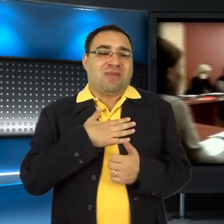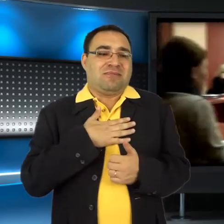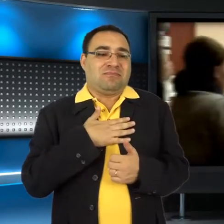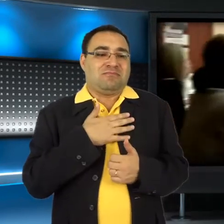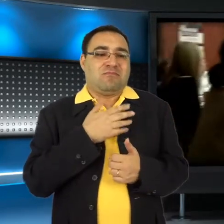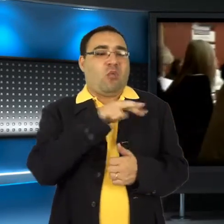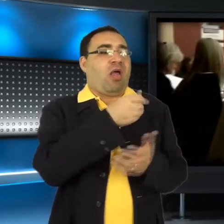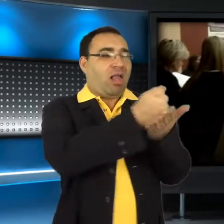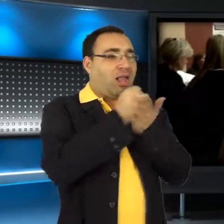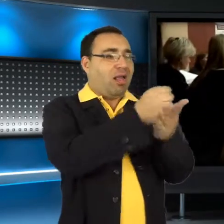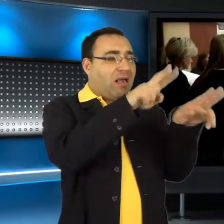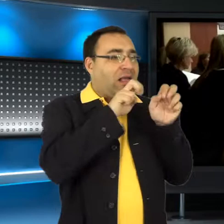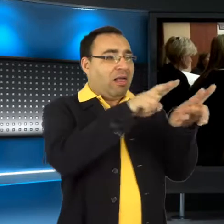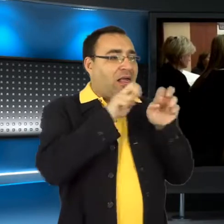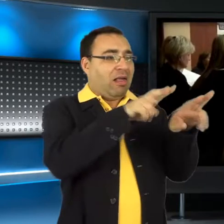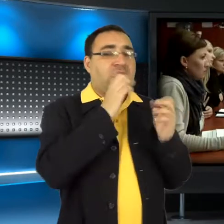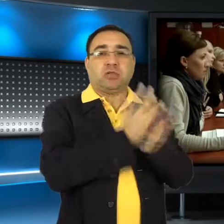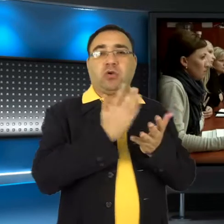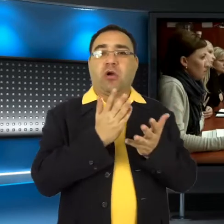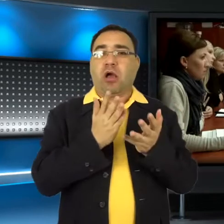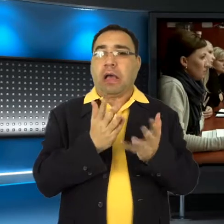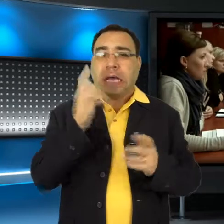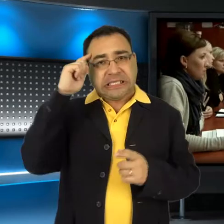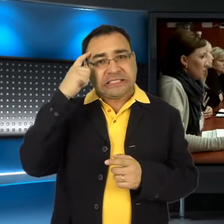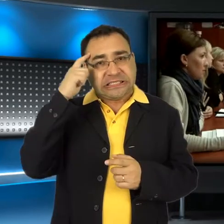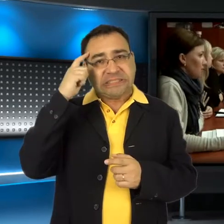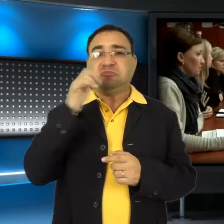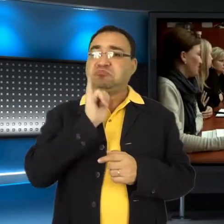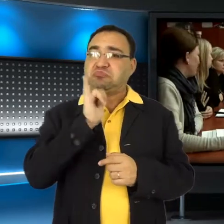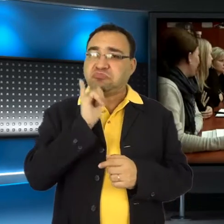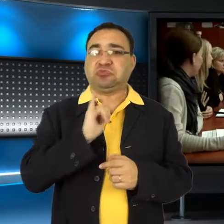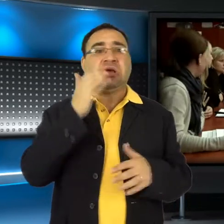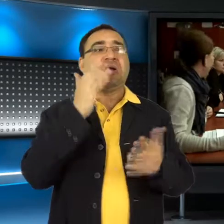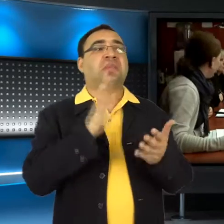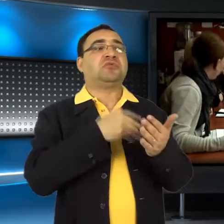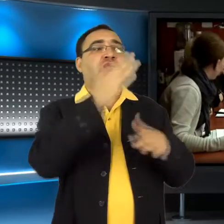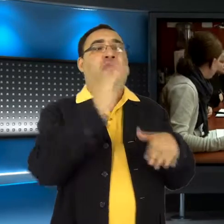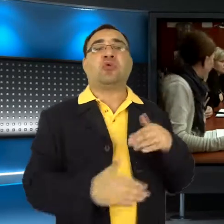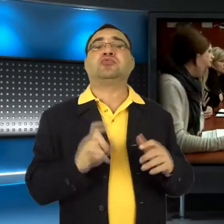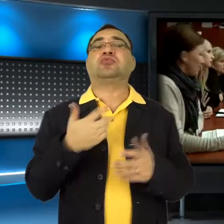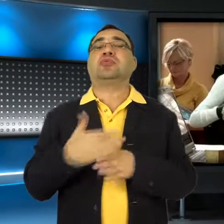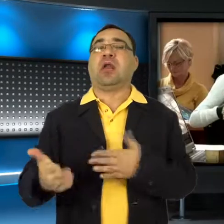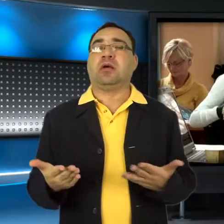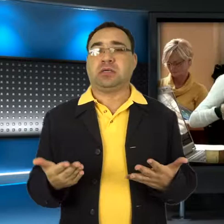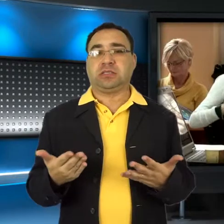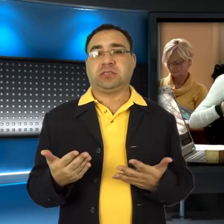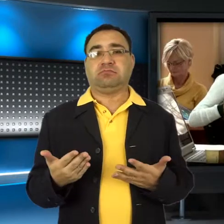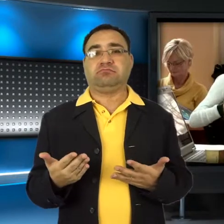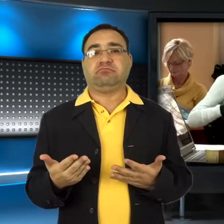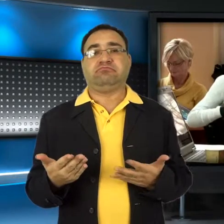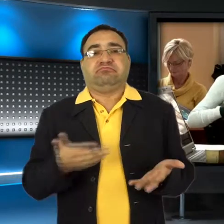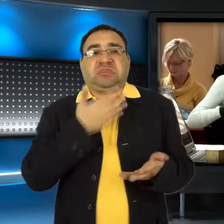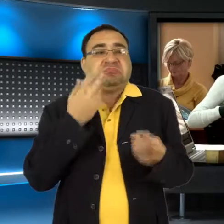działania finansuje głównie ze środków Unii Europejskiej i innych źródeł zewnętrznych. Kiedy takie możliwości się skończą, równie wiele